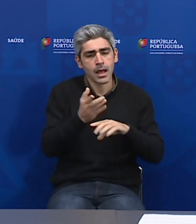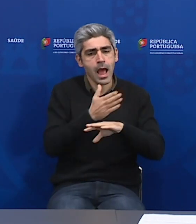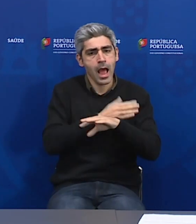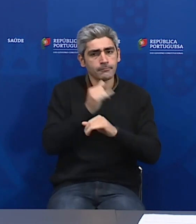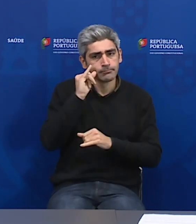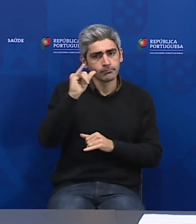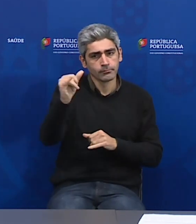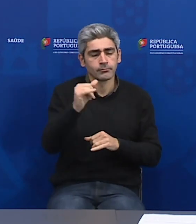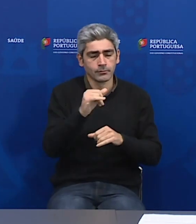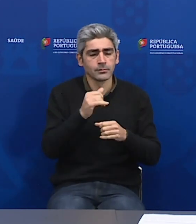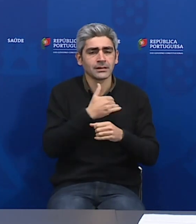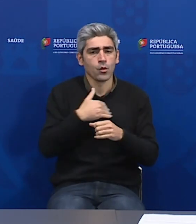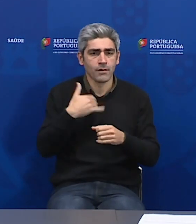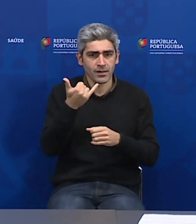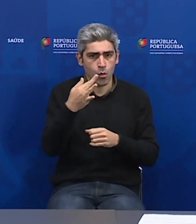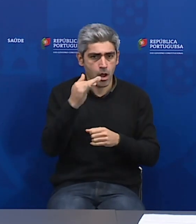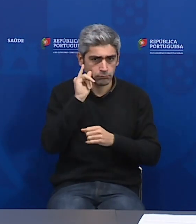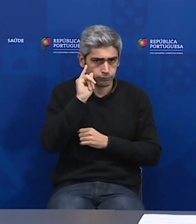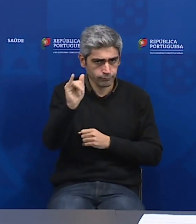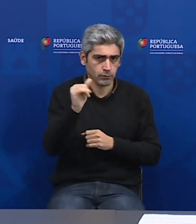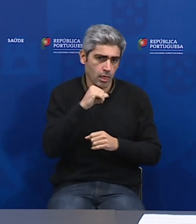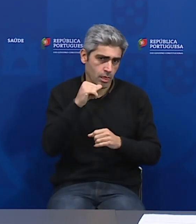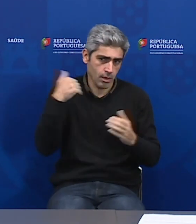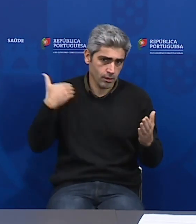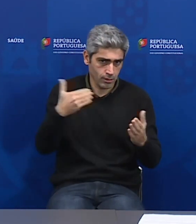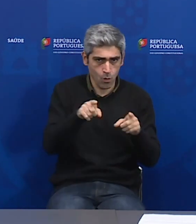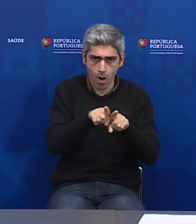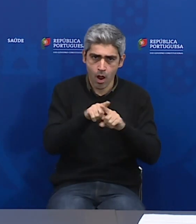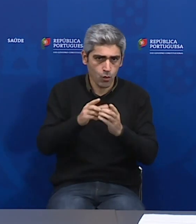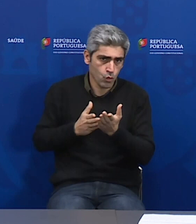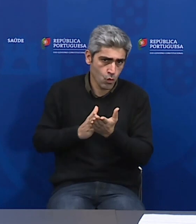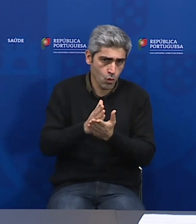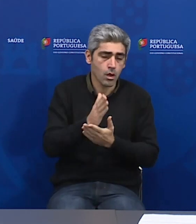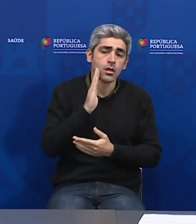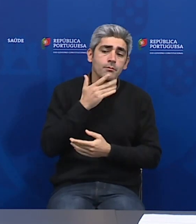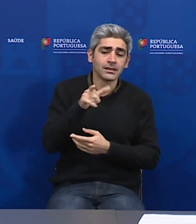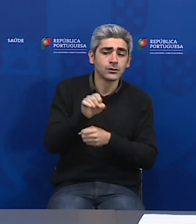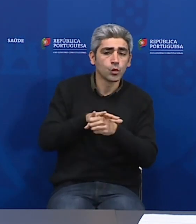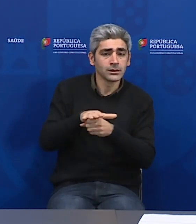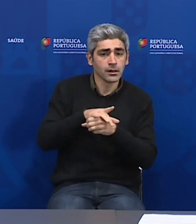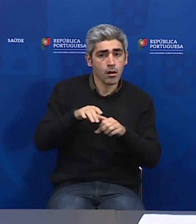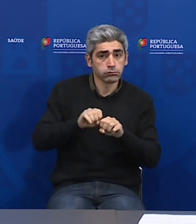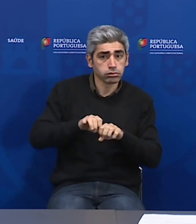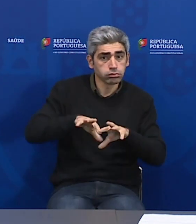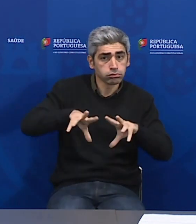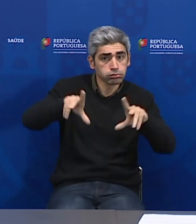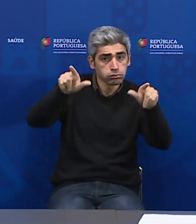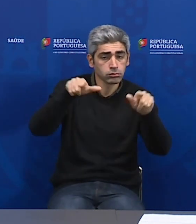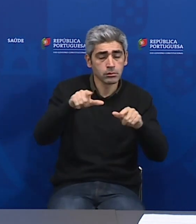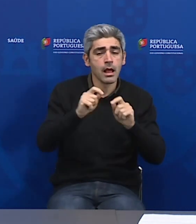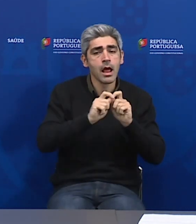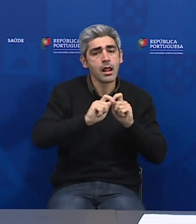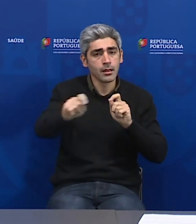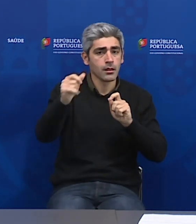24, como vem acontecendo. À medida que a situação epidemiológica evolui, a linha de apoio ao